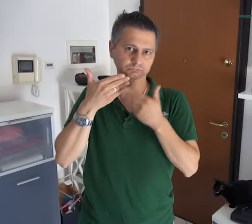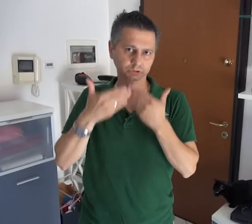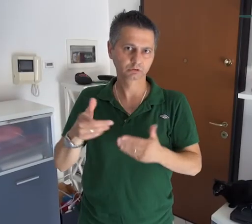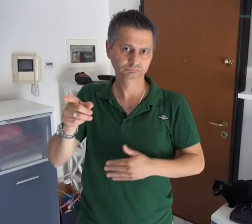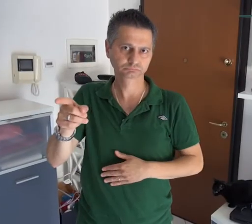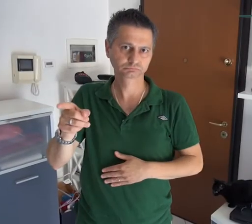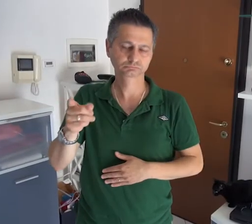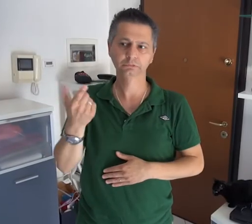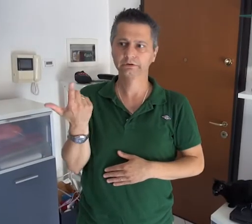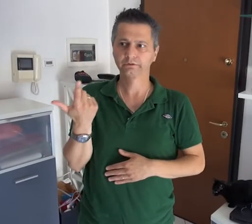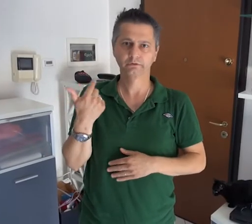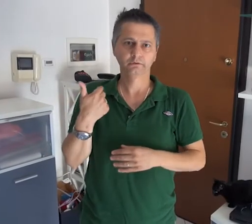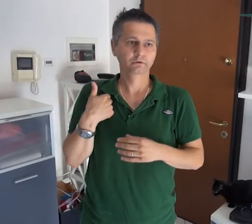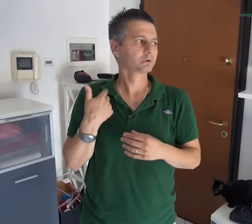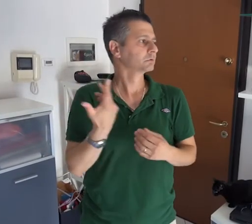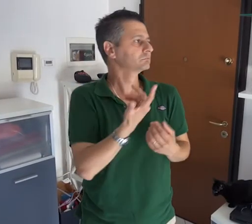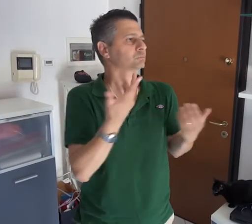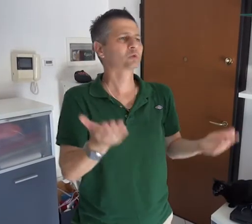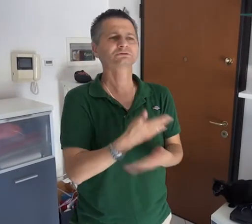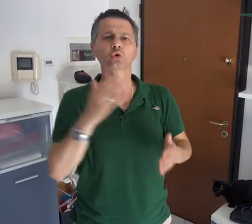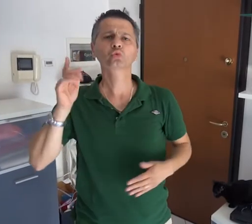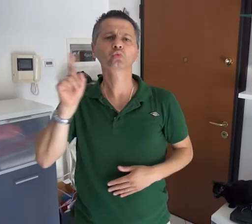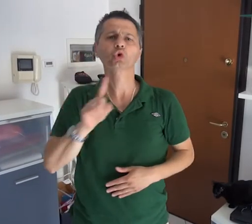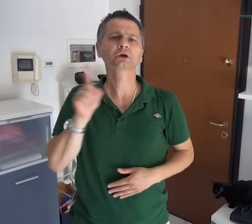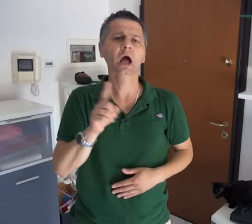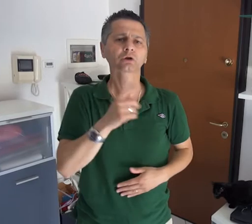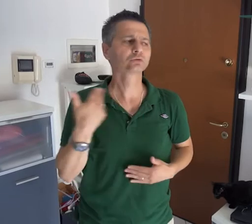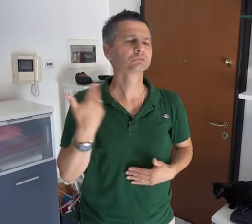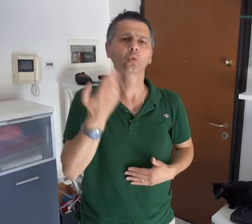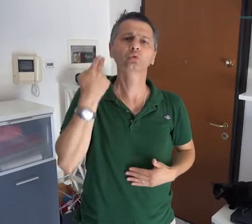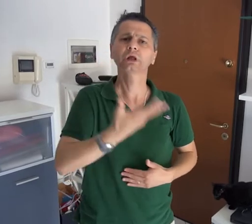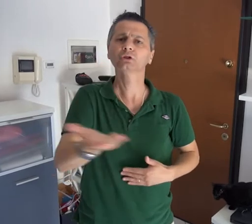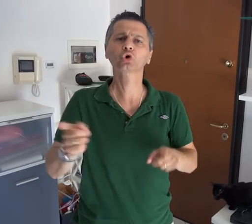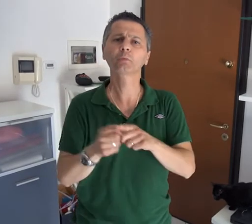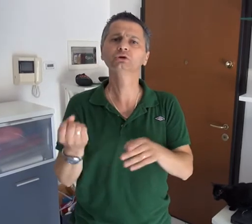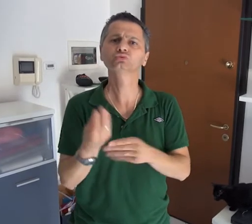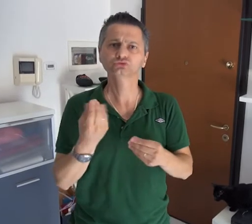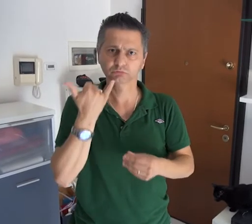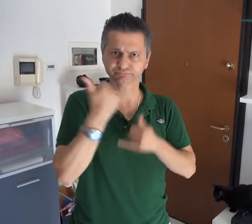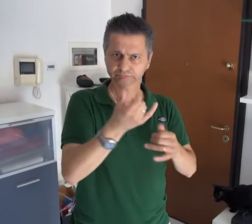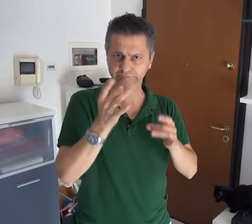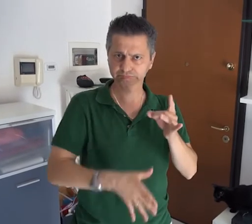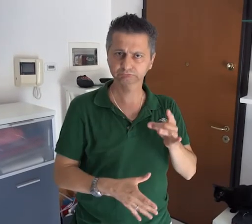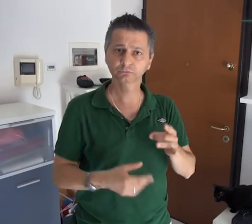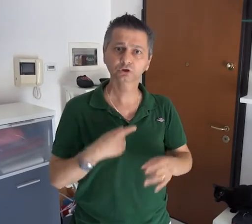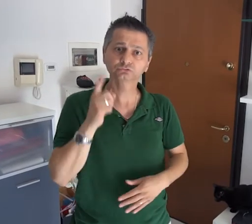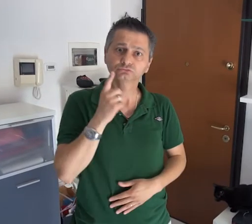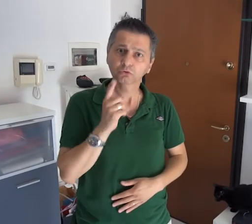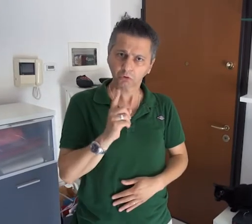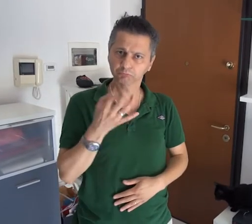dire è voglio intanto ringraziare i vigili del fuoco e poi questo servizio di messaggi che ci permette